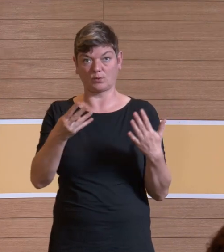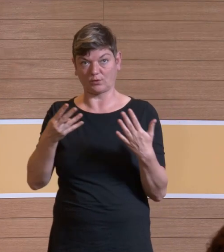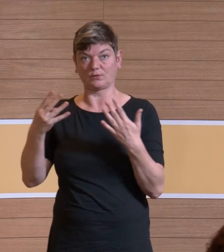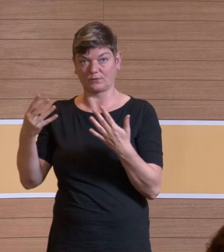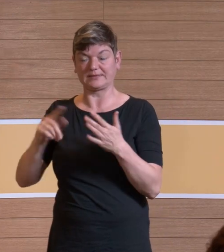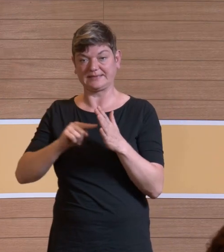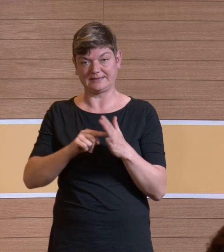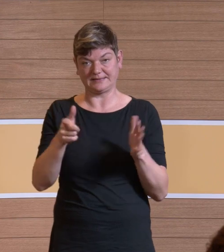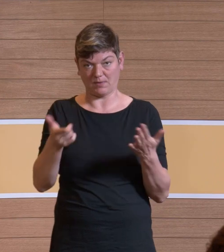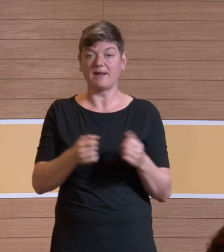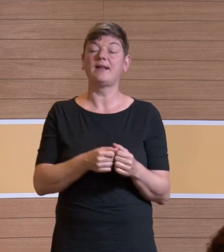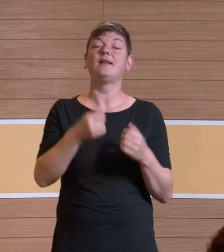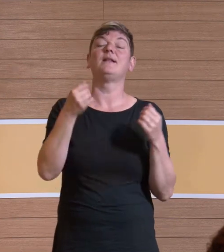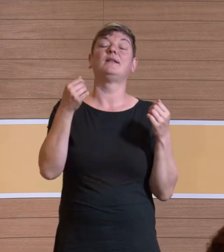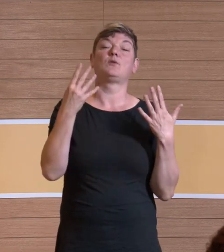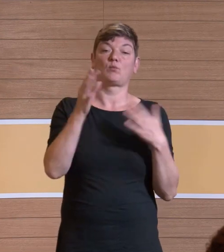99, 9 Prozent.